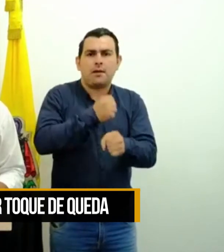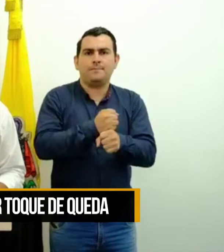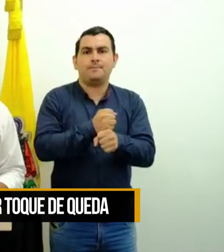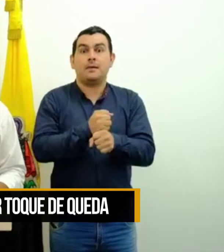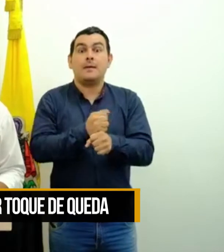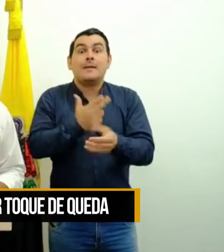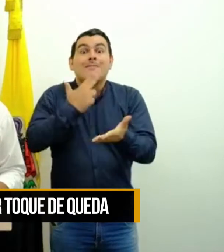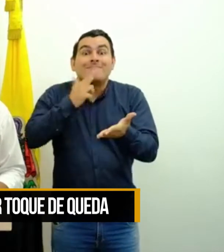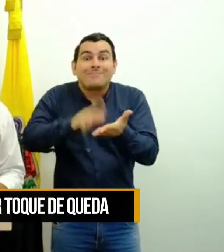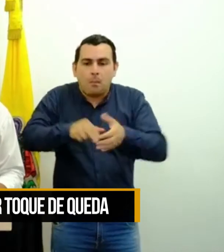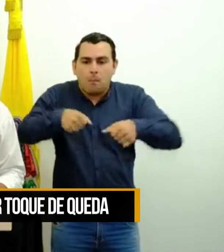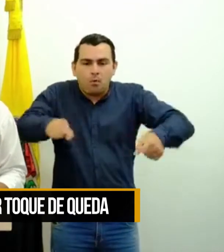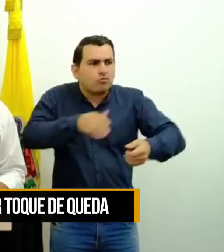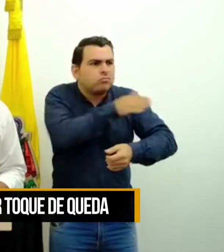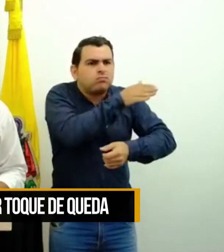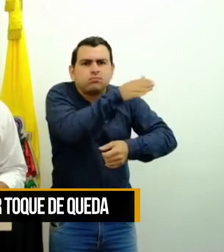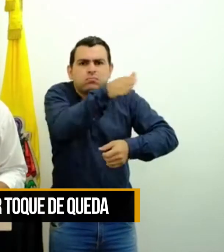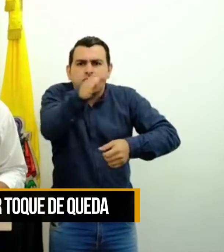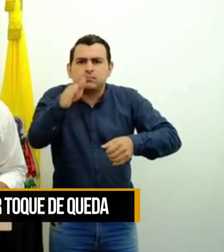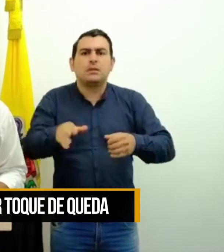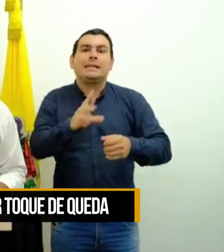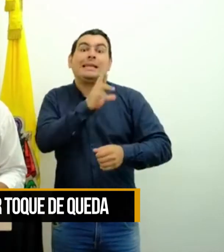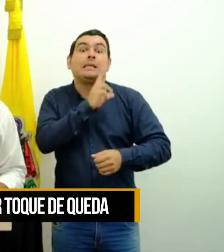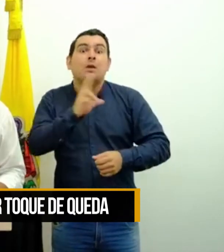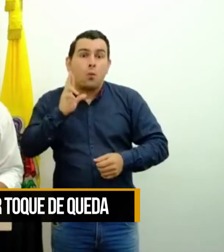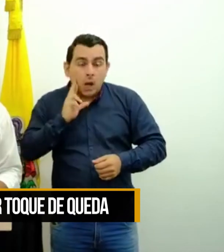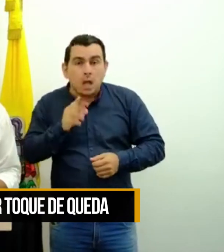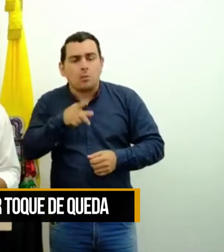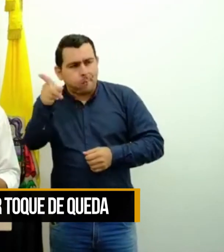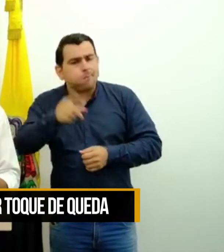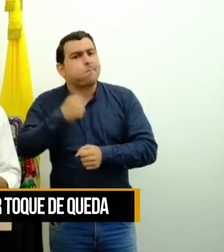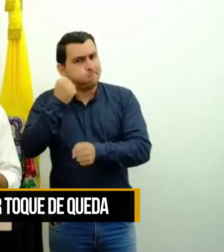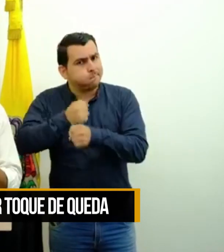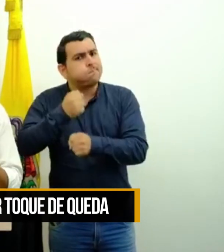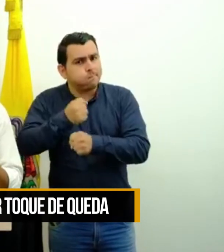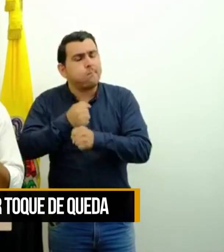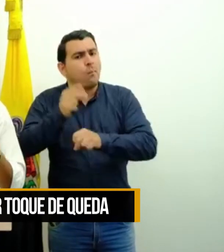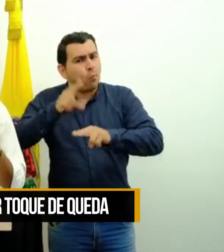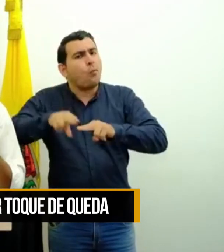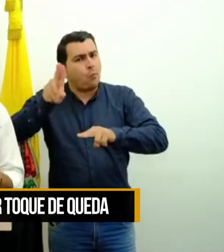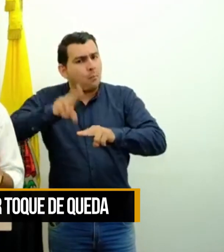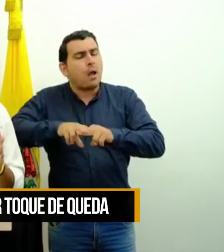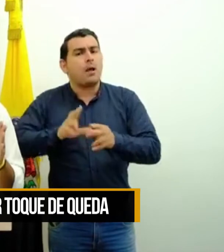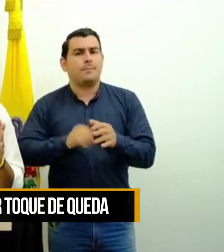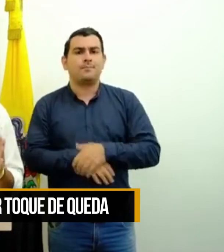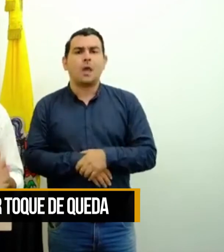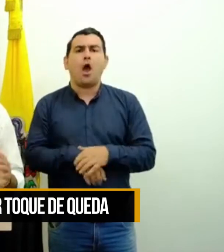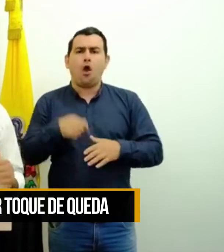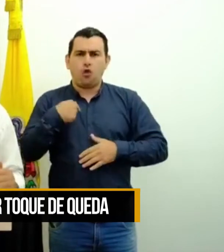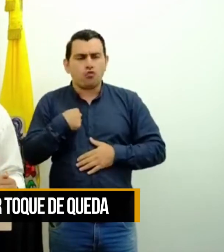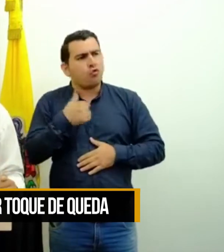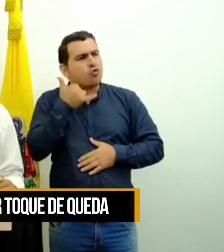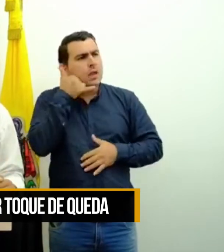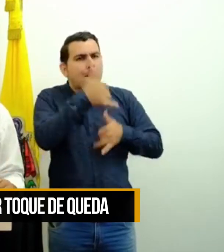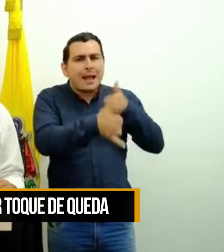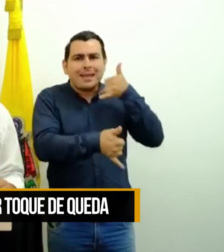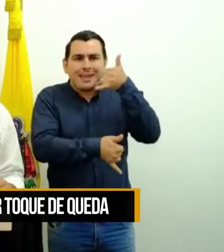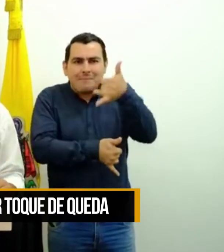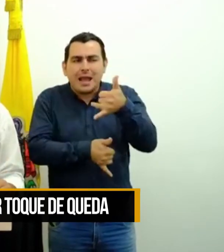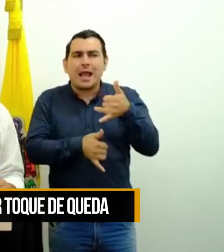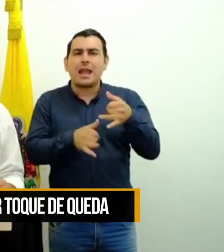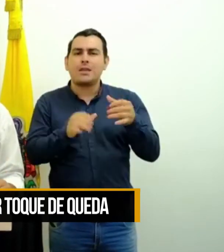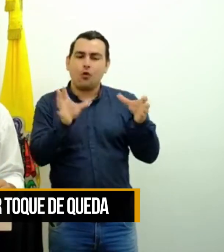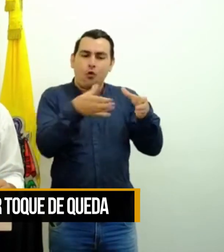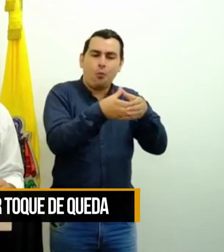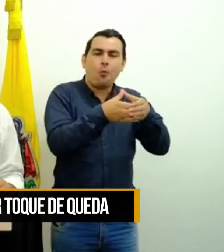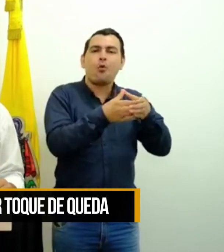importantes, van a estar trabajando, los restaurantes van a trabajar, y he hablado también con Acodrez, con el gremio que reúne muchos